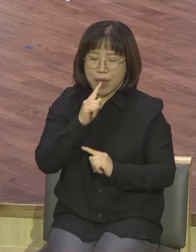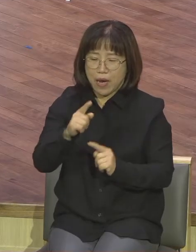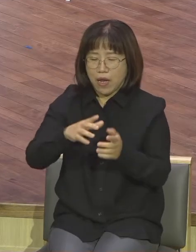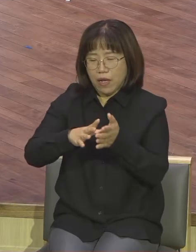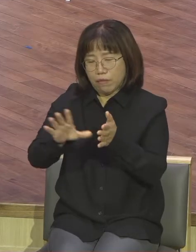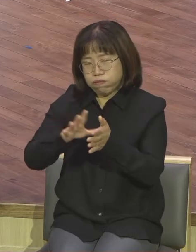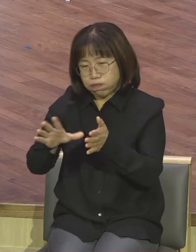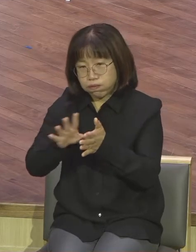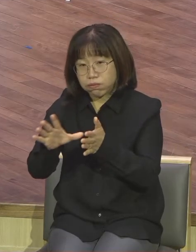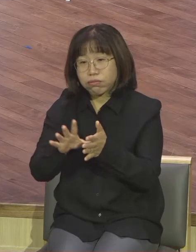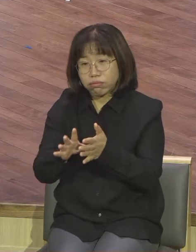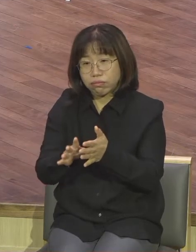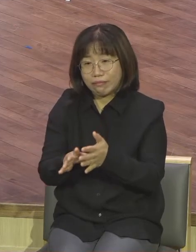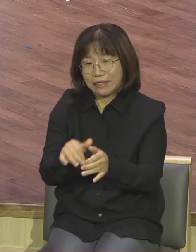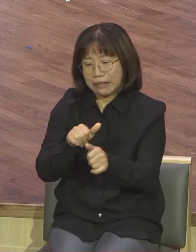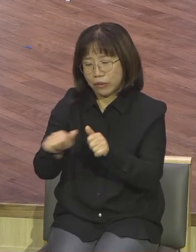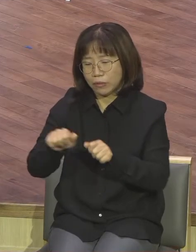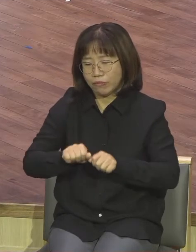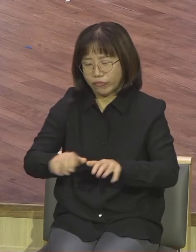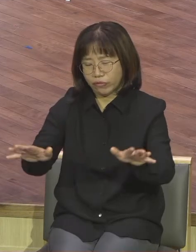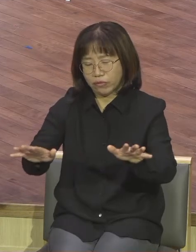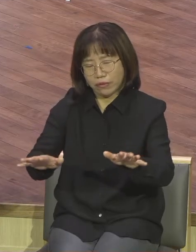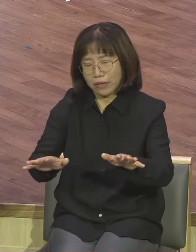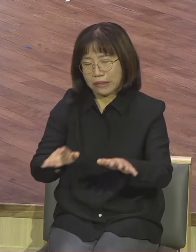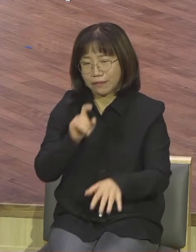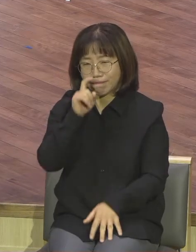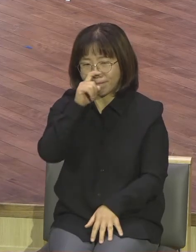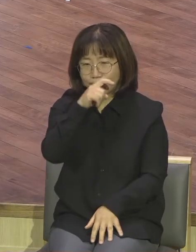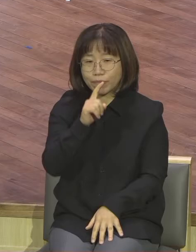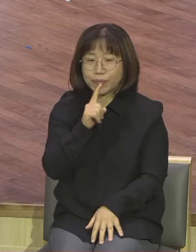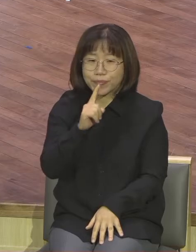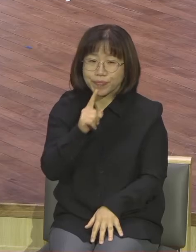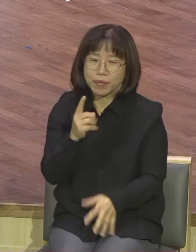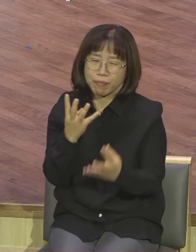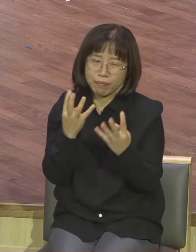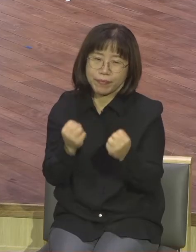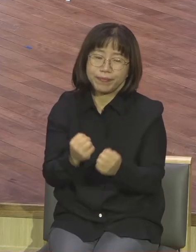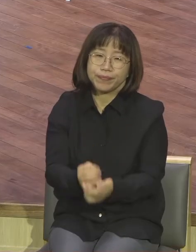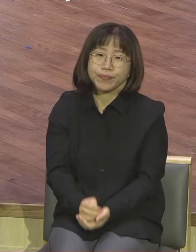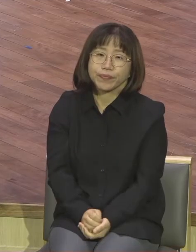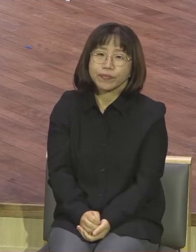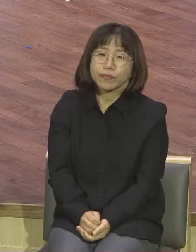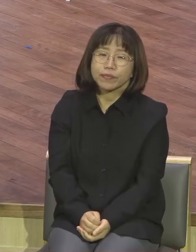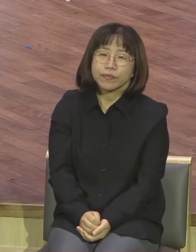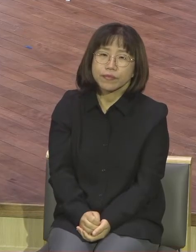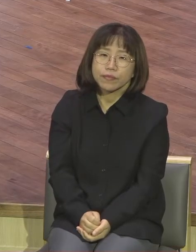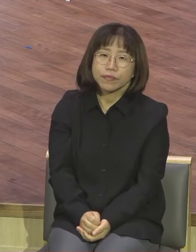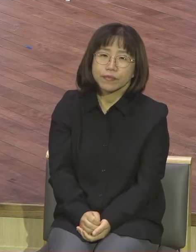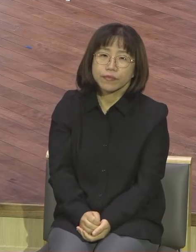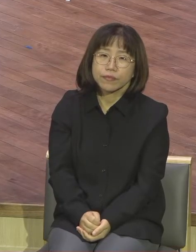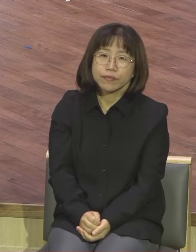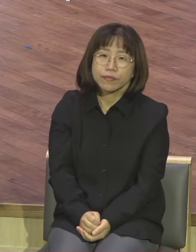그렇게 지저분하게 그렇게 시간을 보내고 있습니다 이런 상황 속에서 아직 자신이